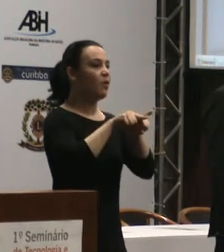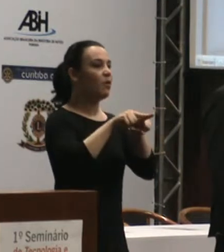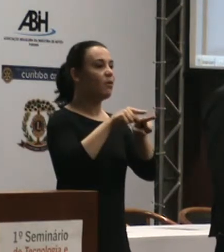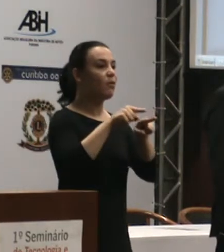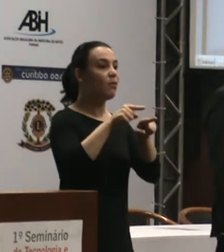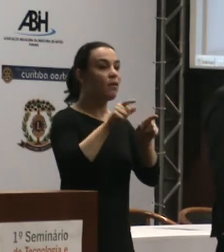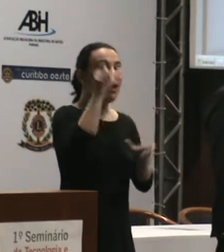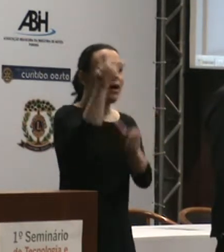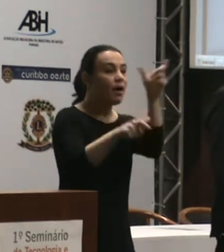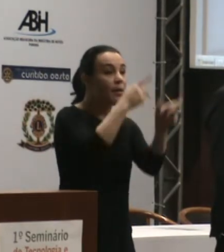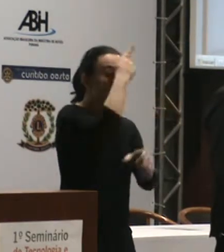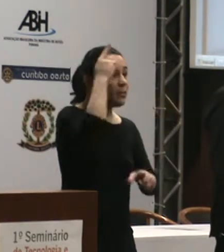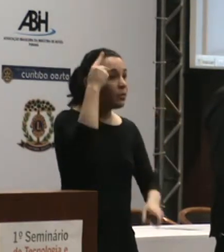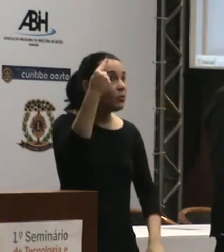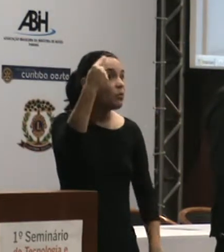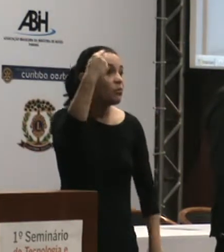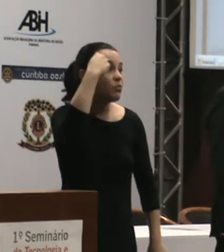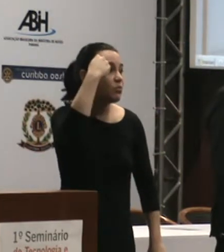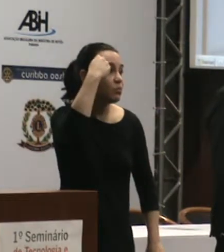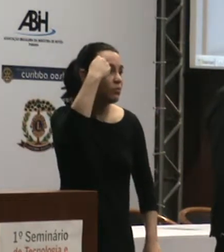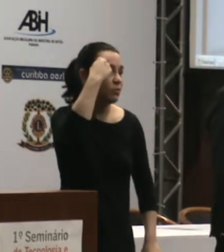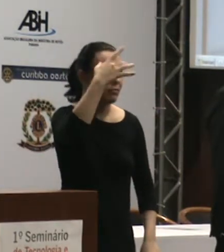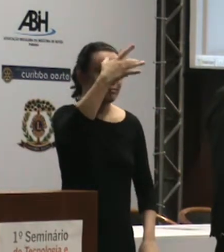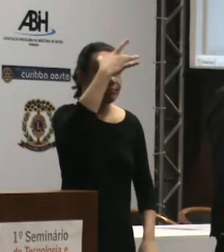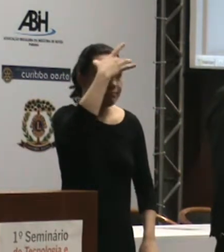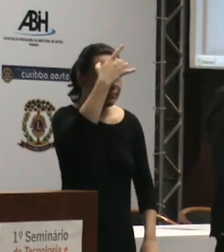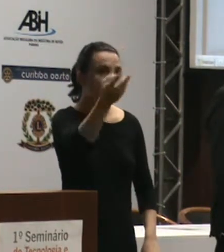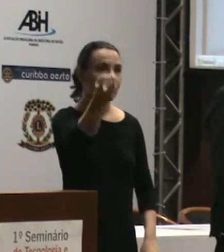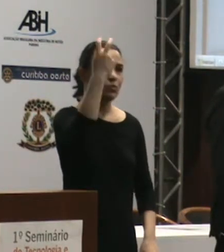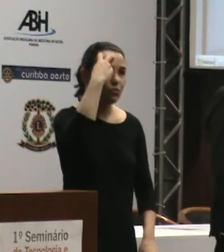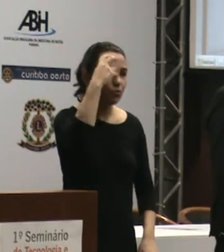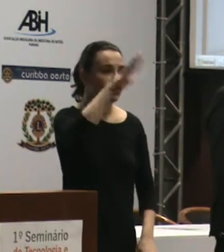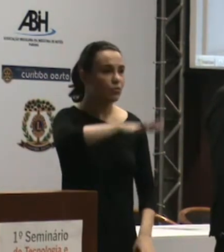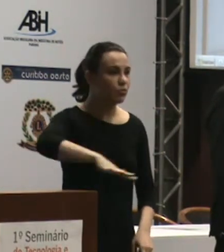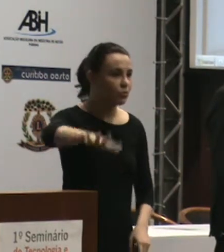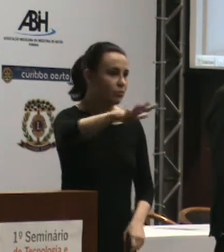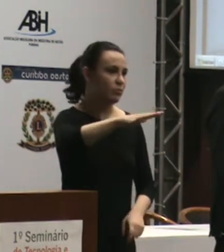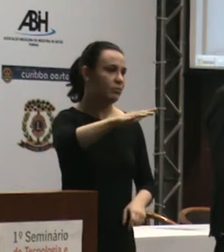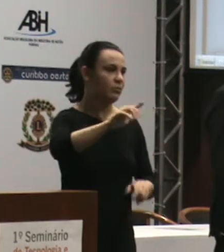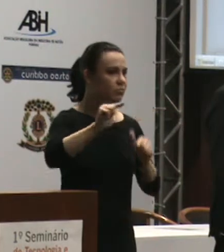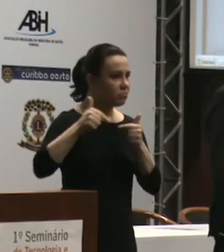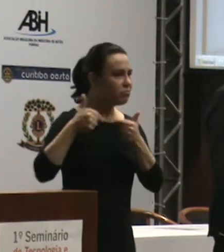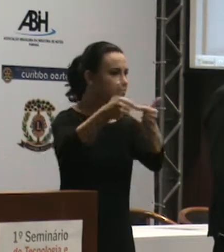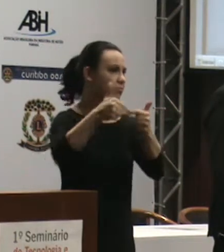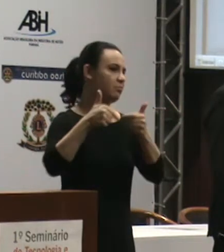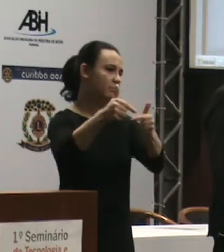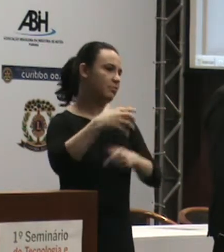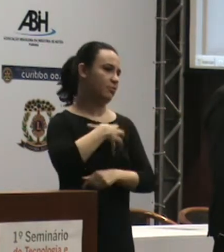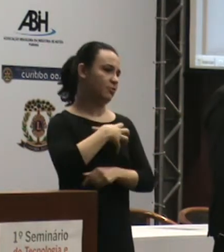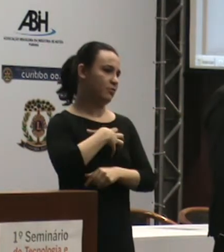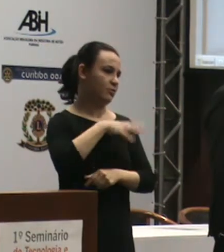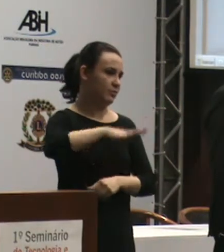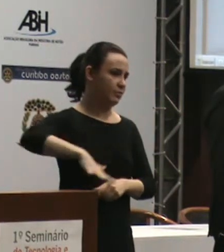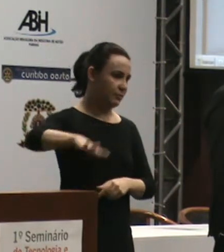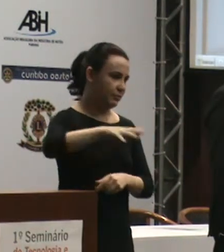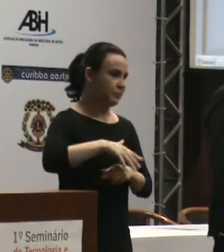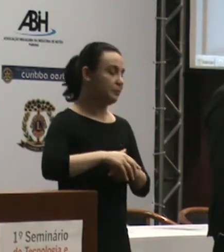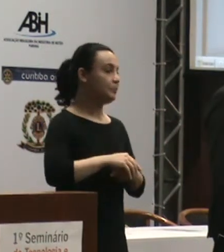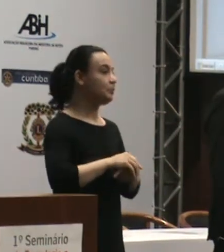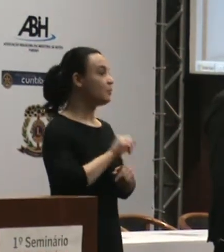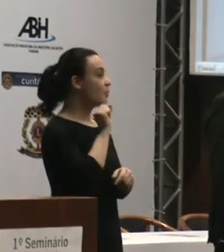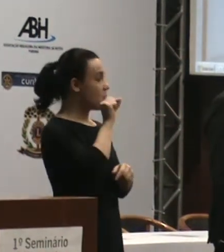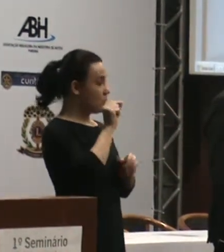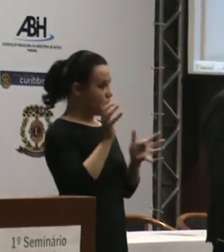e na propriedade de deviso do direito das pessoas com deficiência foi aberta um